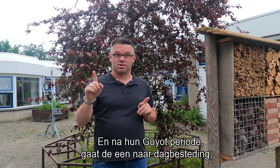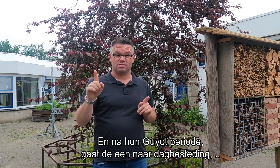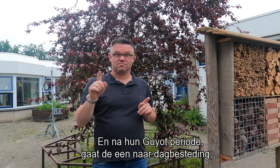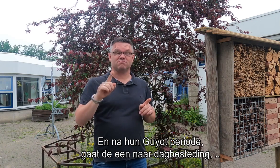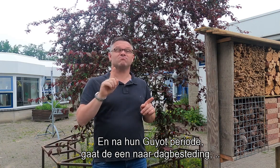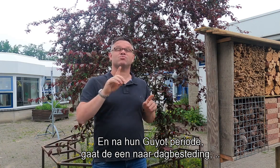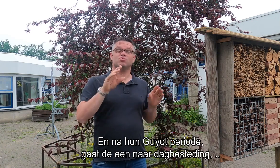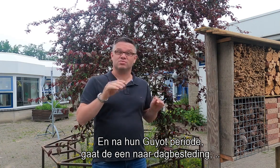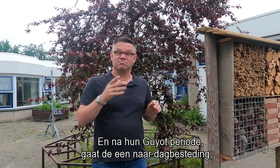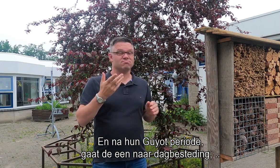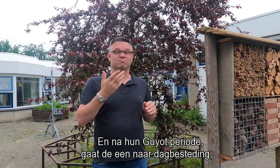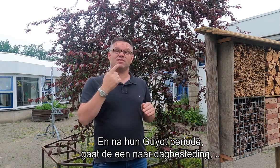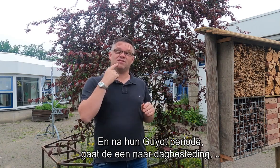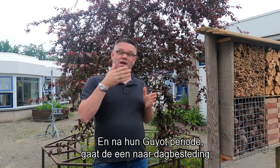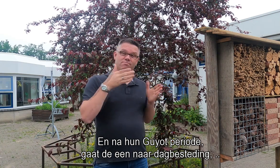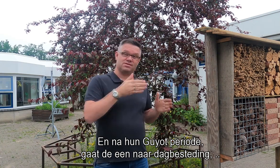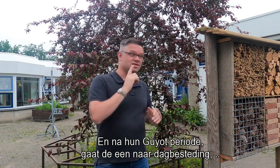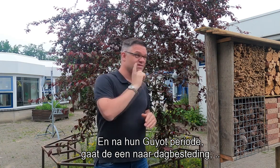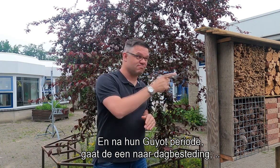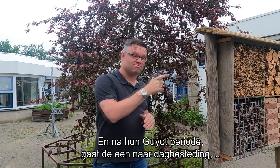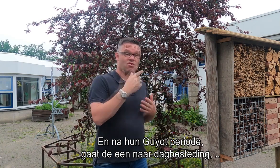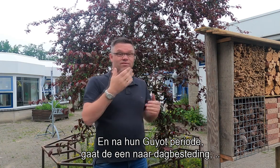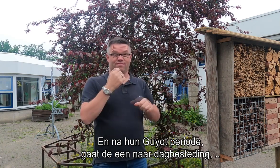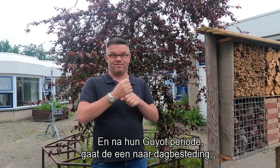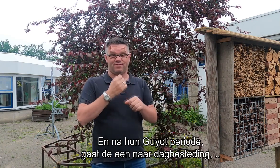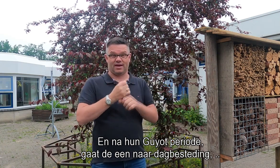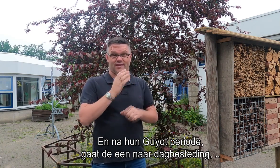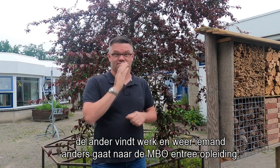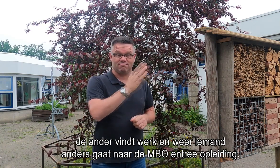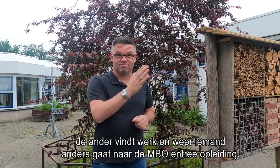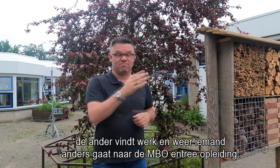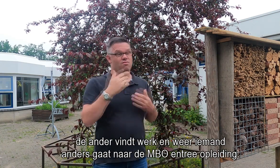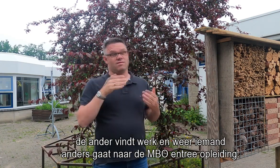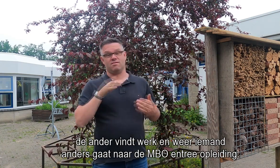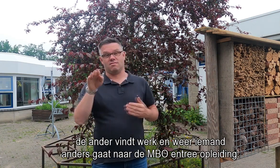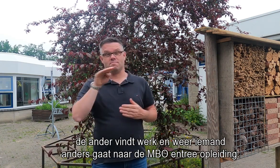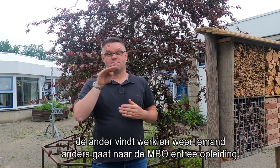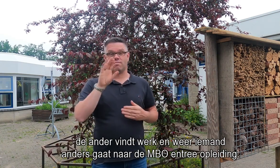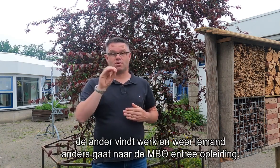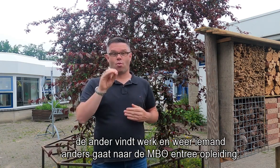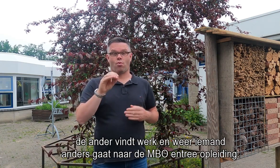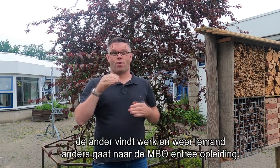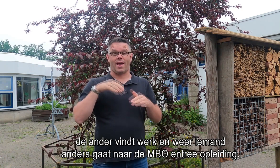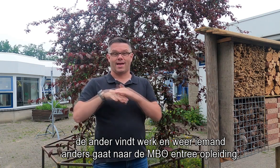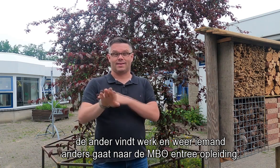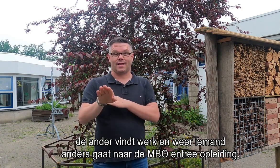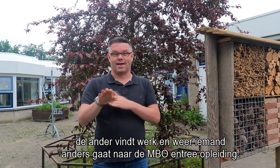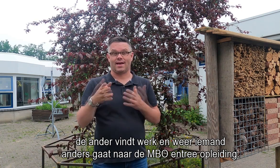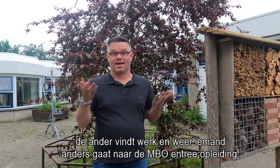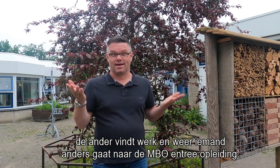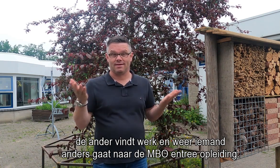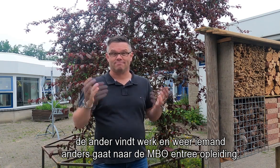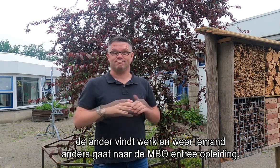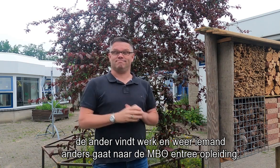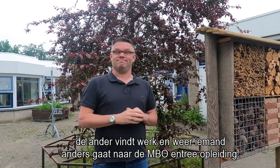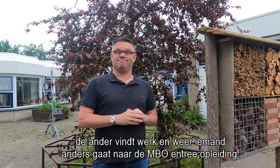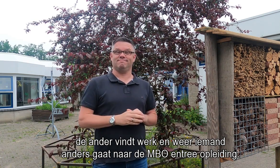gaat de een naar de dagbesteding. De ander vindt werk. En weer iemand anders. Het gaat naar de mbo